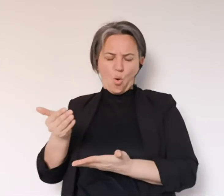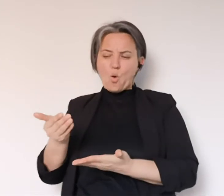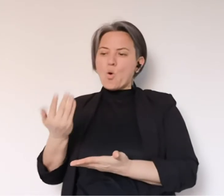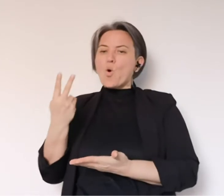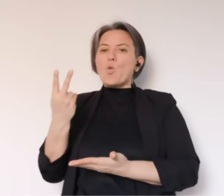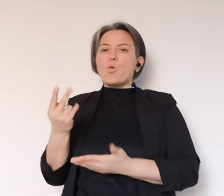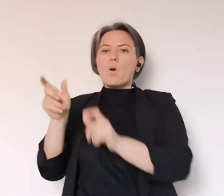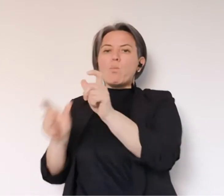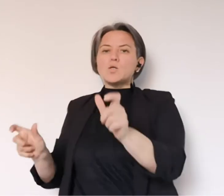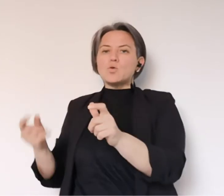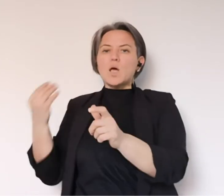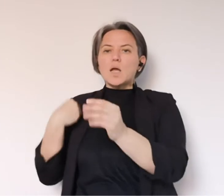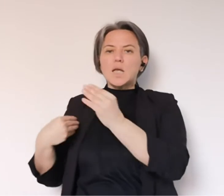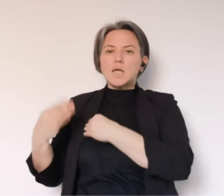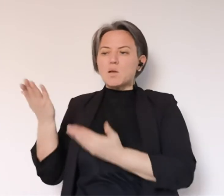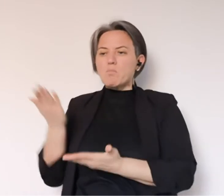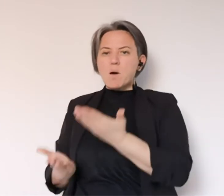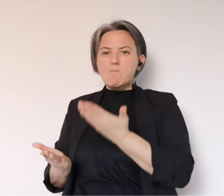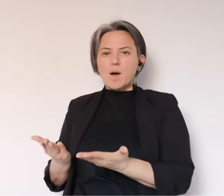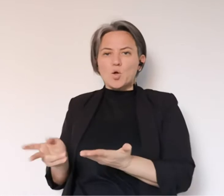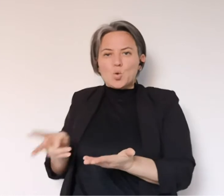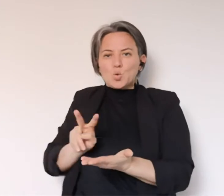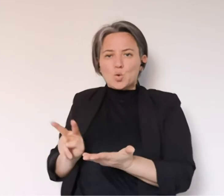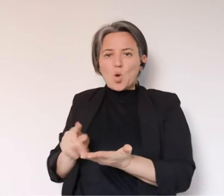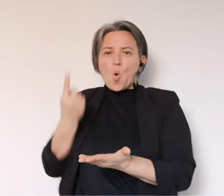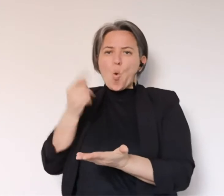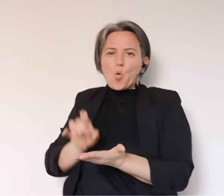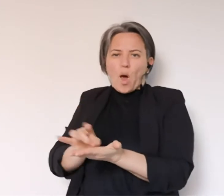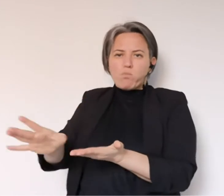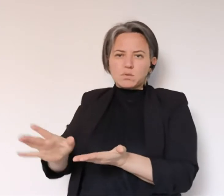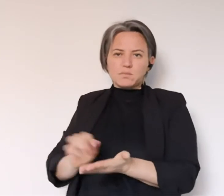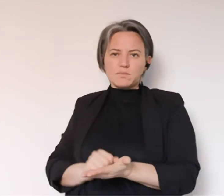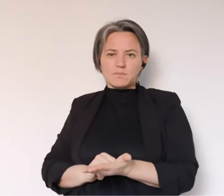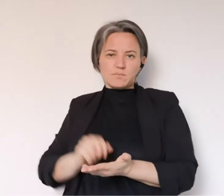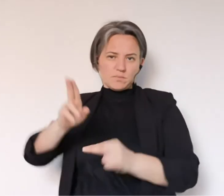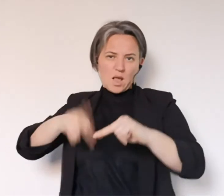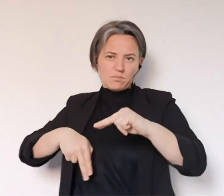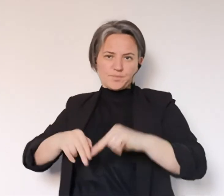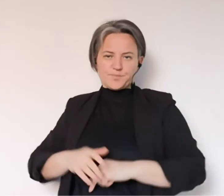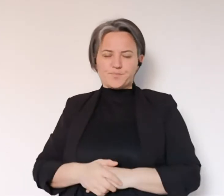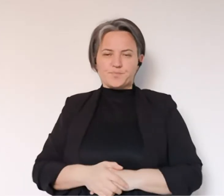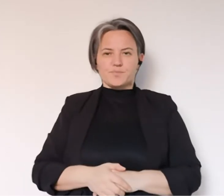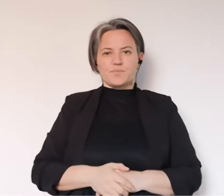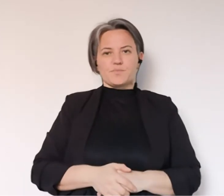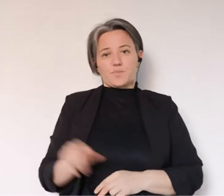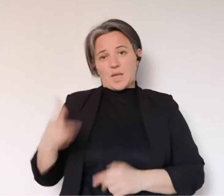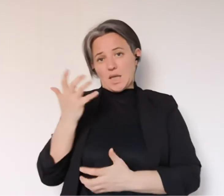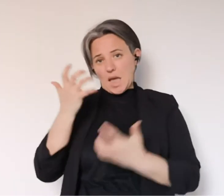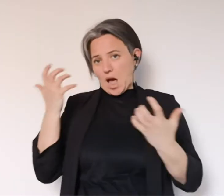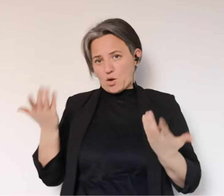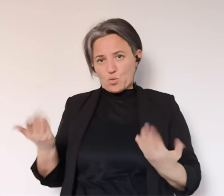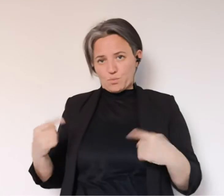stato il controllo incrociato e quindi il fatto di essere in due nello stesso nucleo familiare a fare la domanda, questo porta all